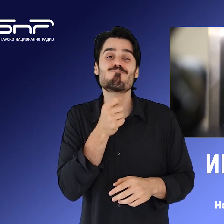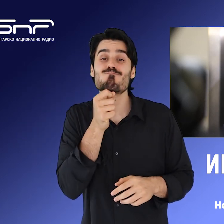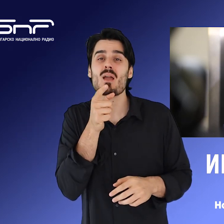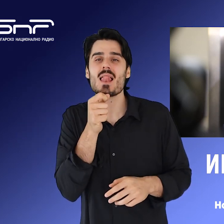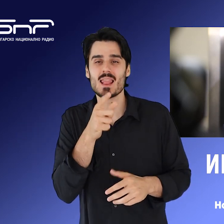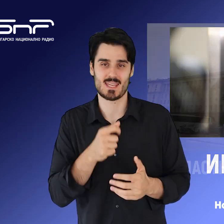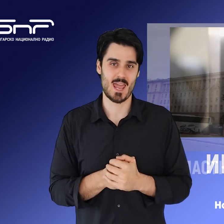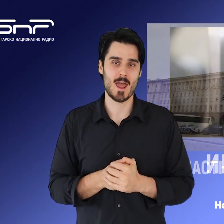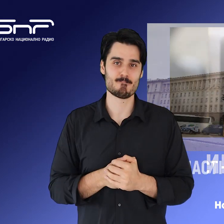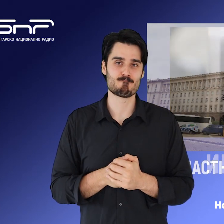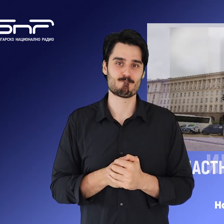включително.